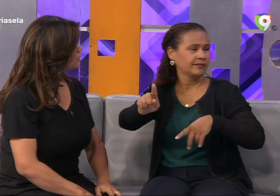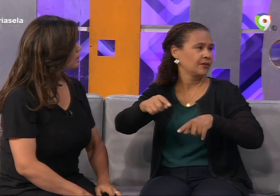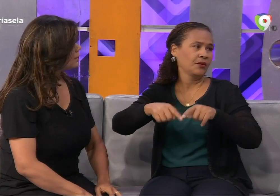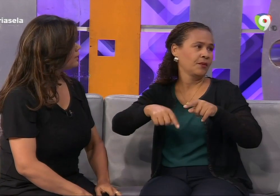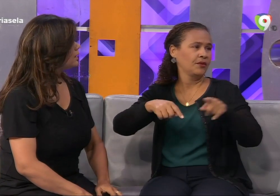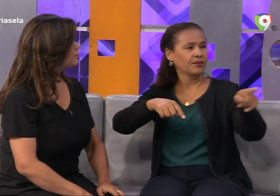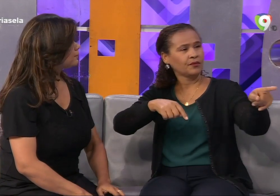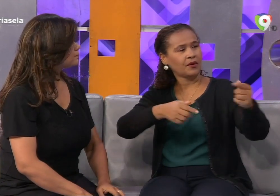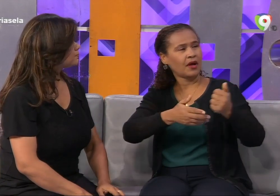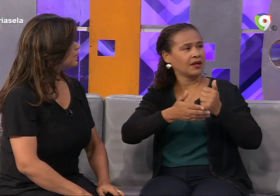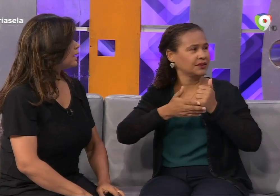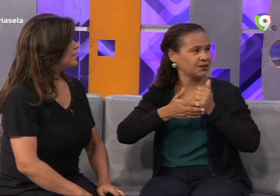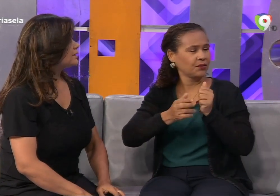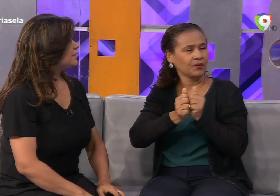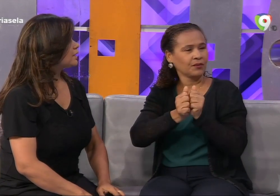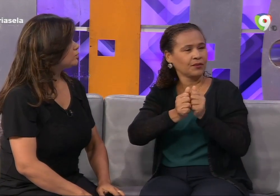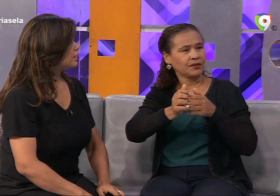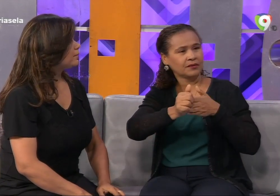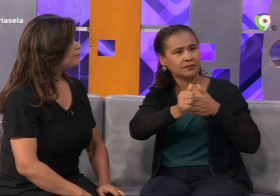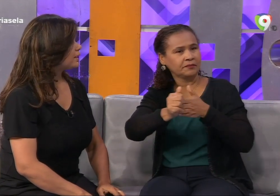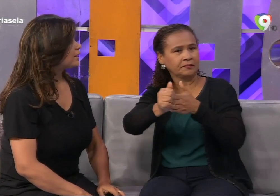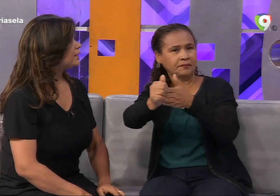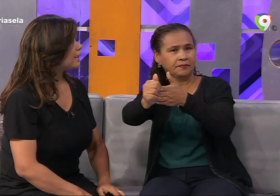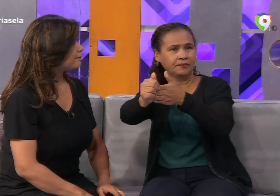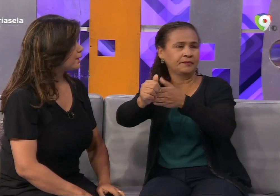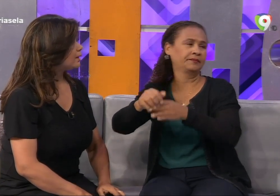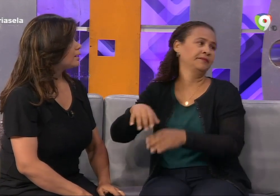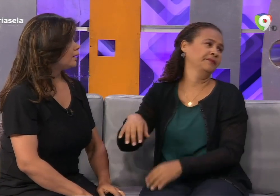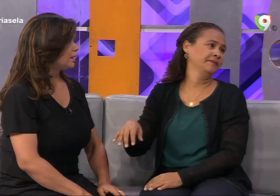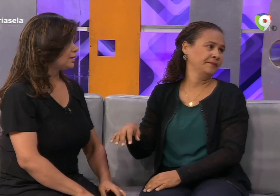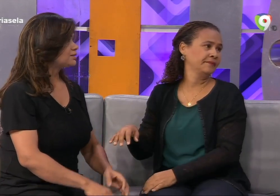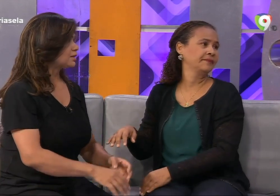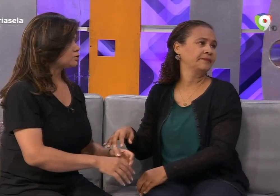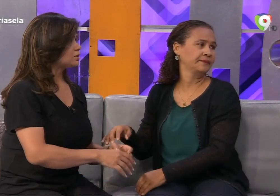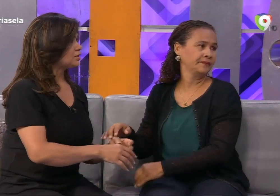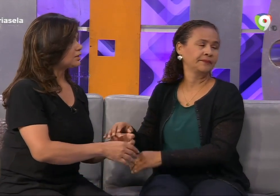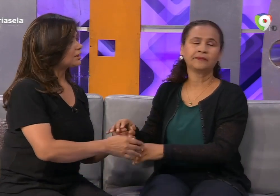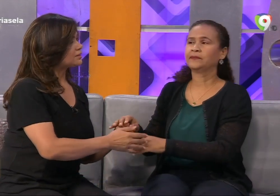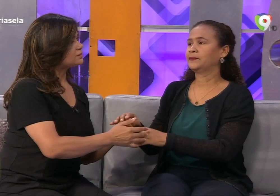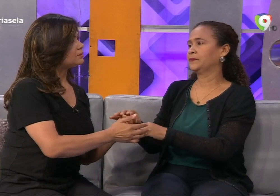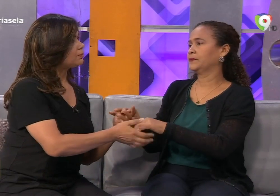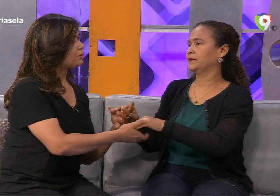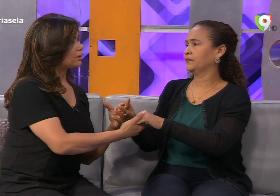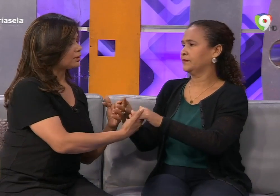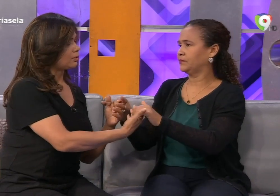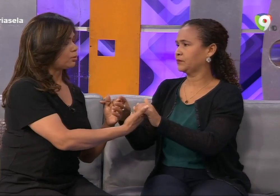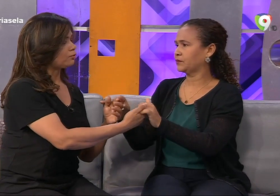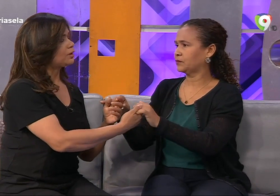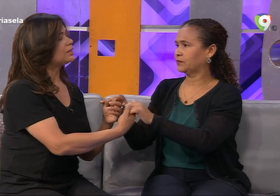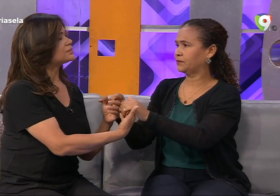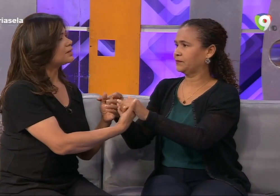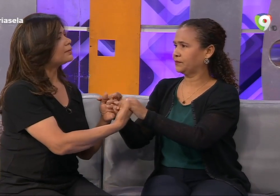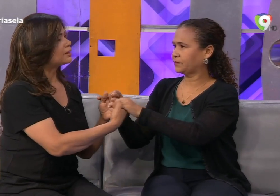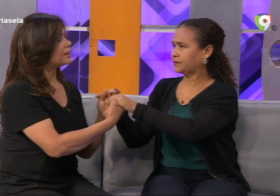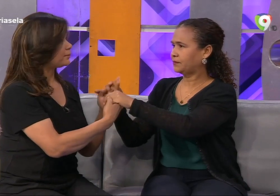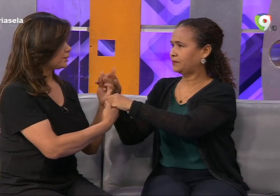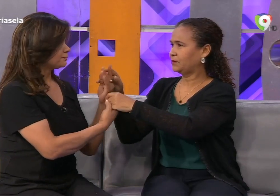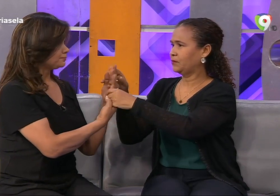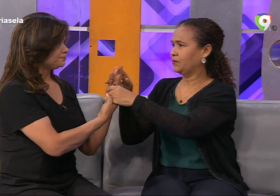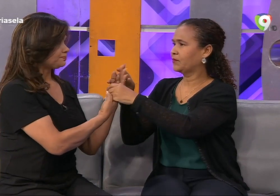no podía caminar ella tenía que ayudarme para guiarme en ese caso si ella tenía que asistirme porque como no veía necesitaba guiarme ok